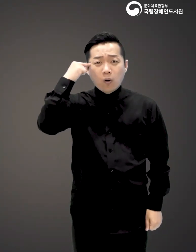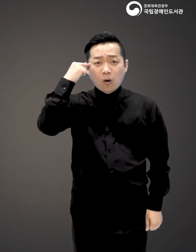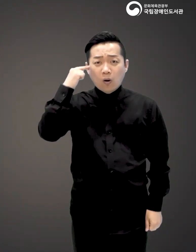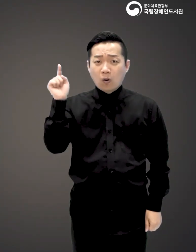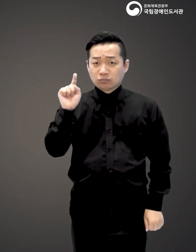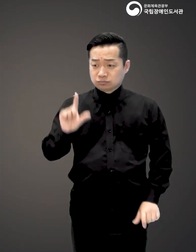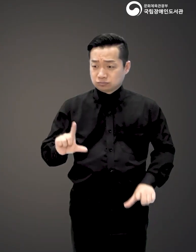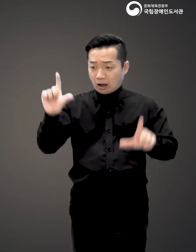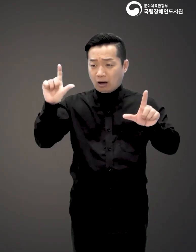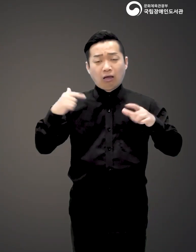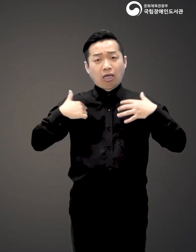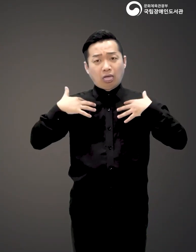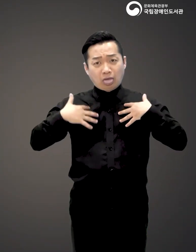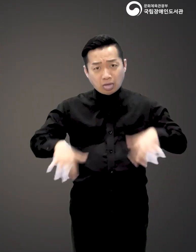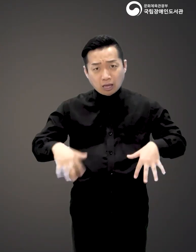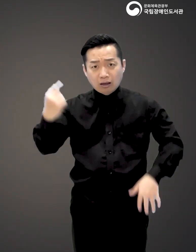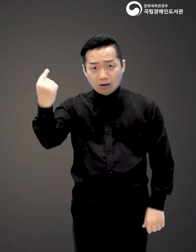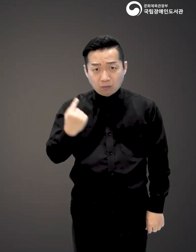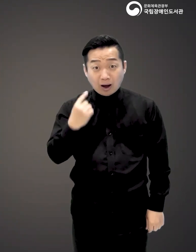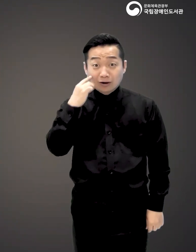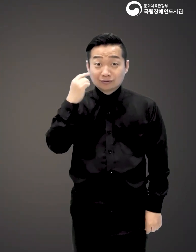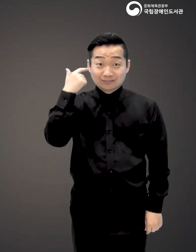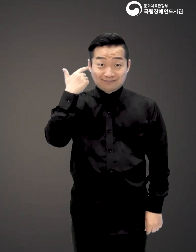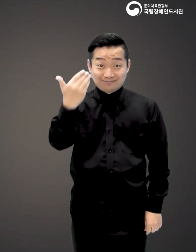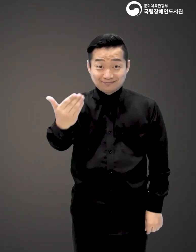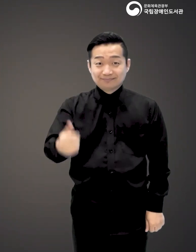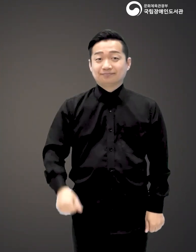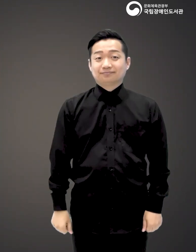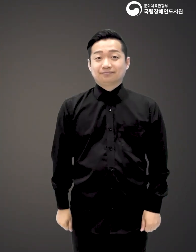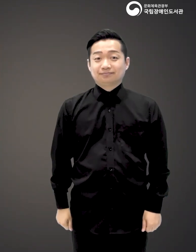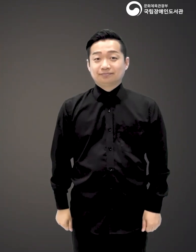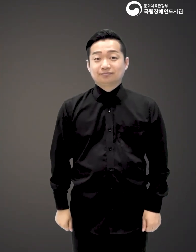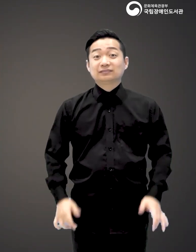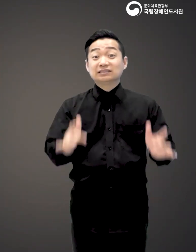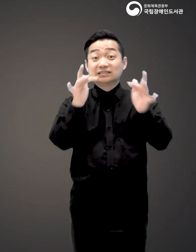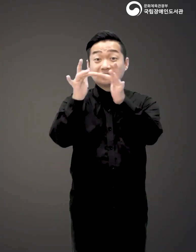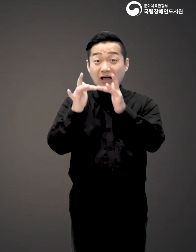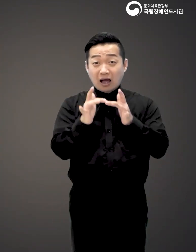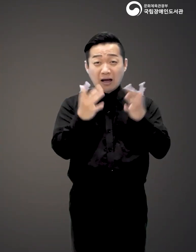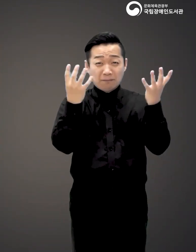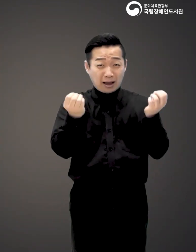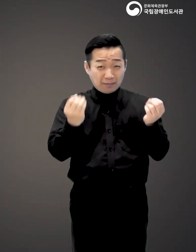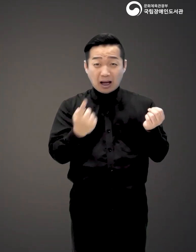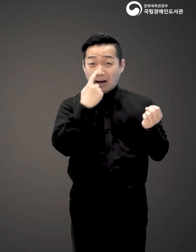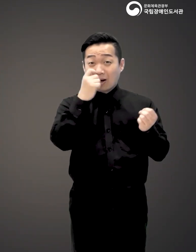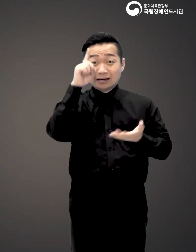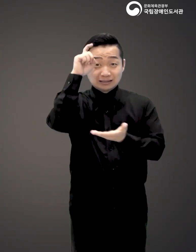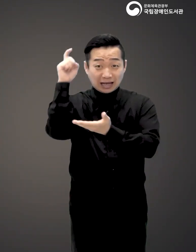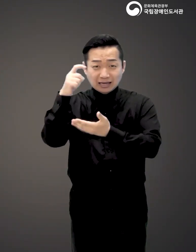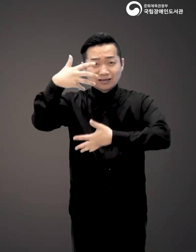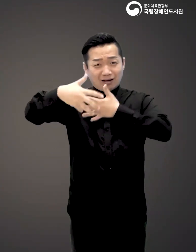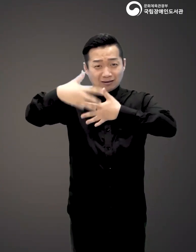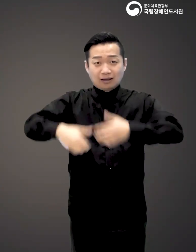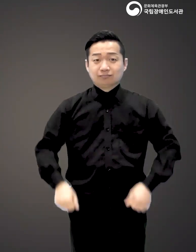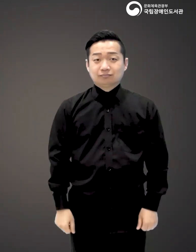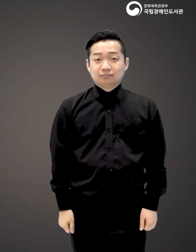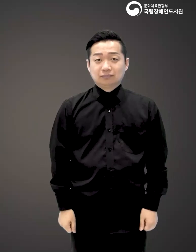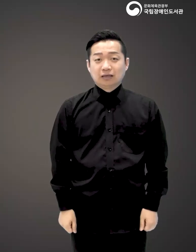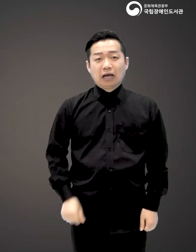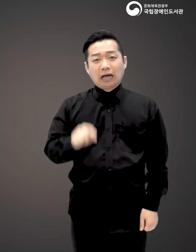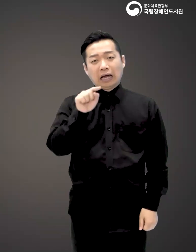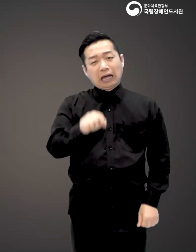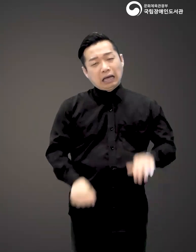어쩌다 이렇게 무기력해졌을까 궁금하신 적 있으신가요? 인터넷 속 범람하는 멋진 사진과 영상들